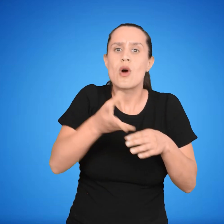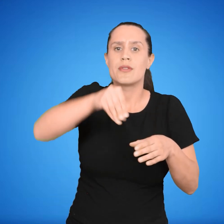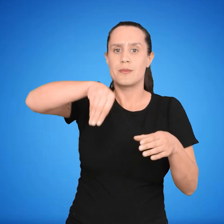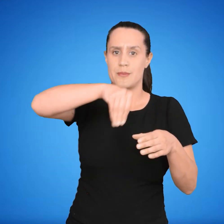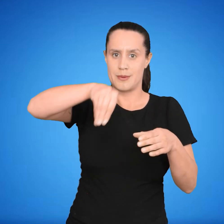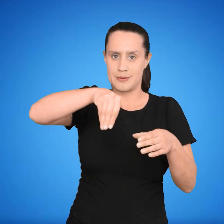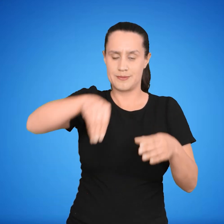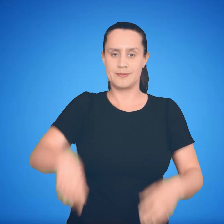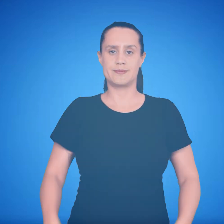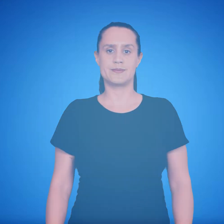solución preparada.